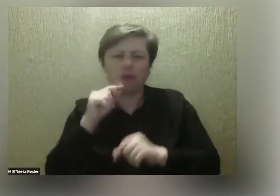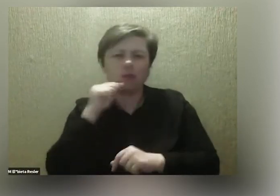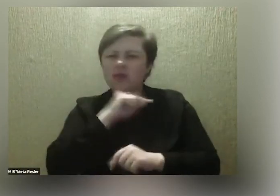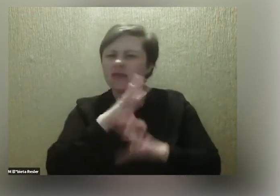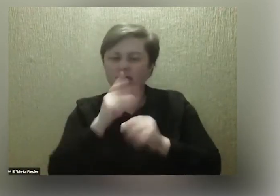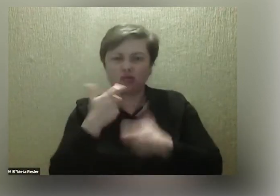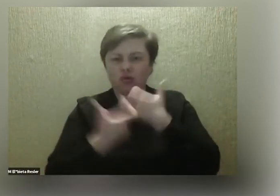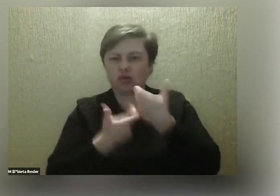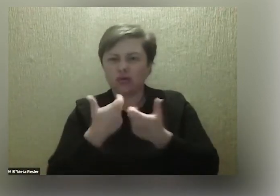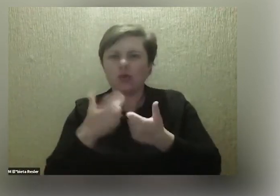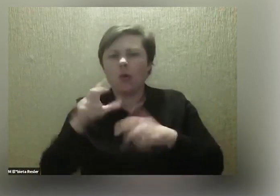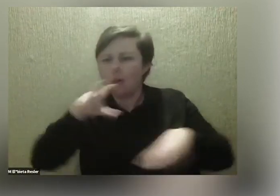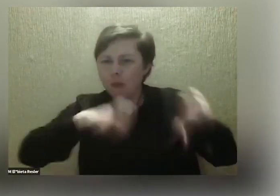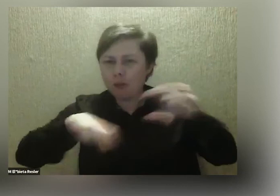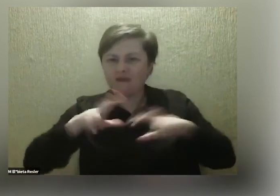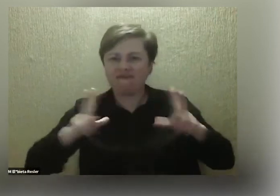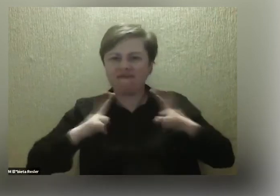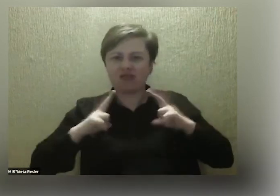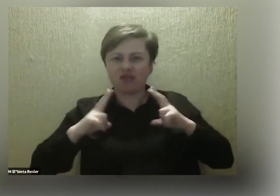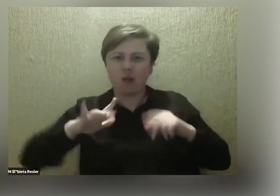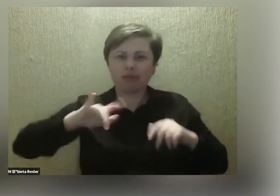i poruszać się komfortowo po mieście.